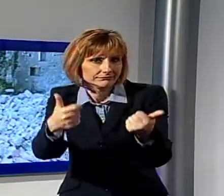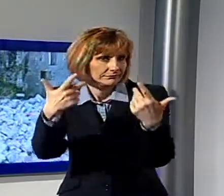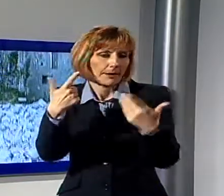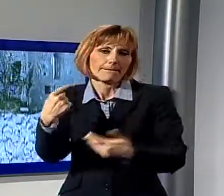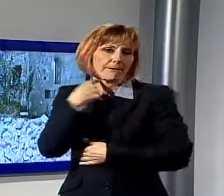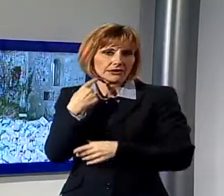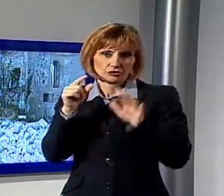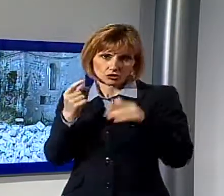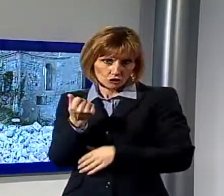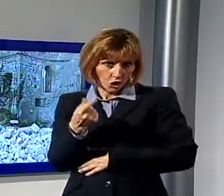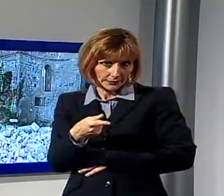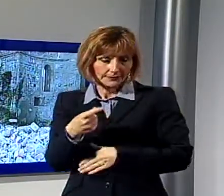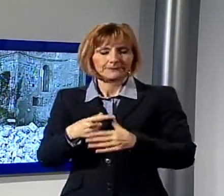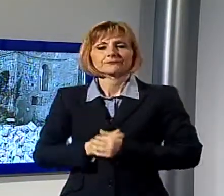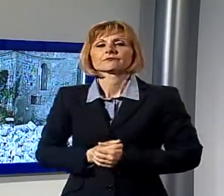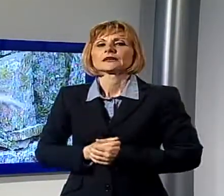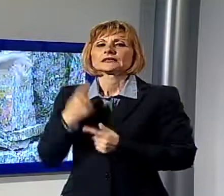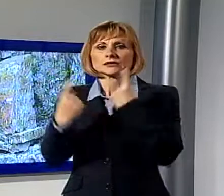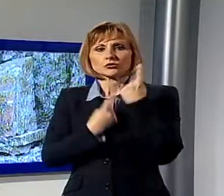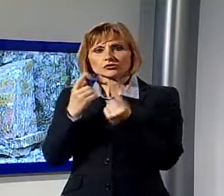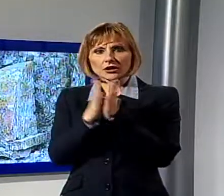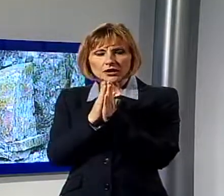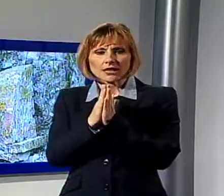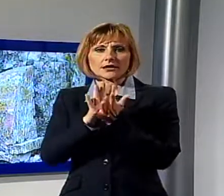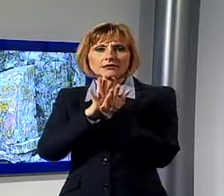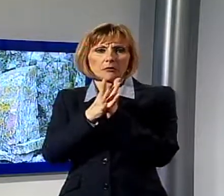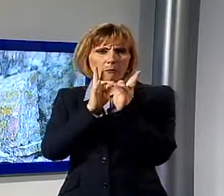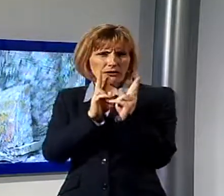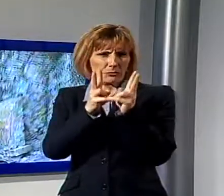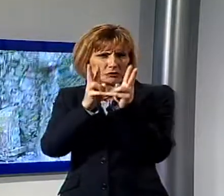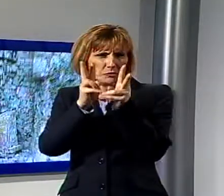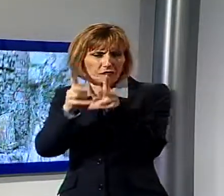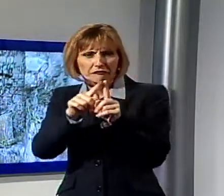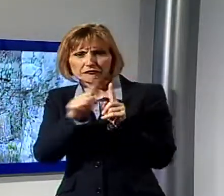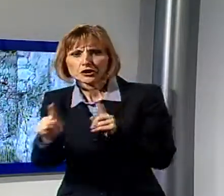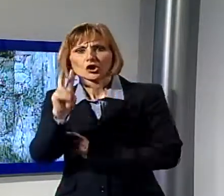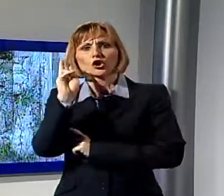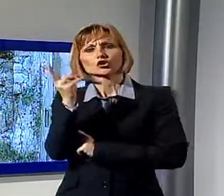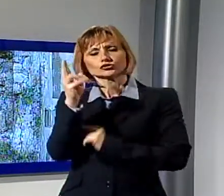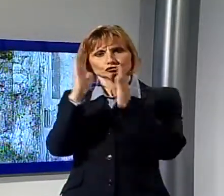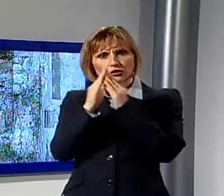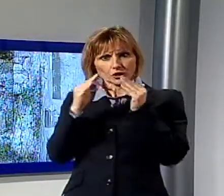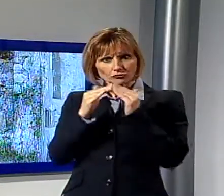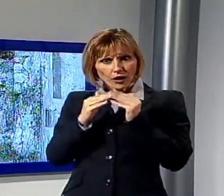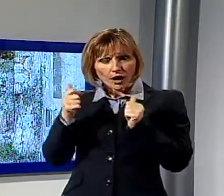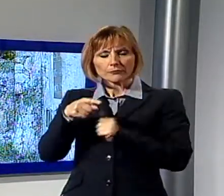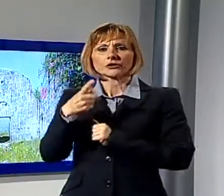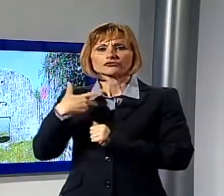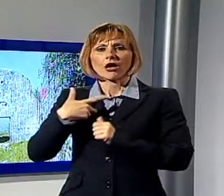parroco. Le condizioni della chiesa sono andate quindi man mano peggiorando, fino ad arrivare al 12 dicembre scorso, quando a causa